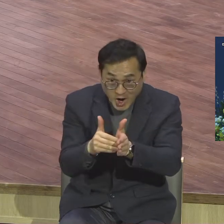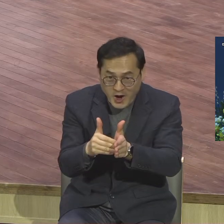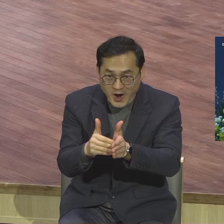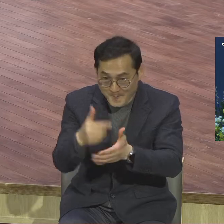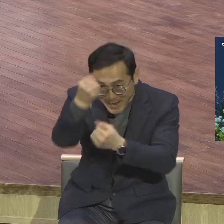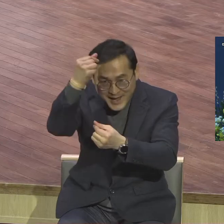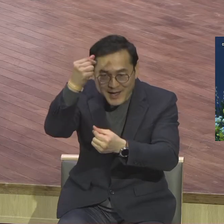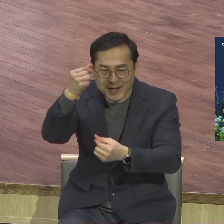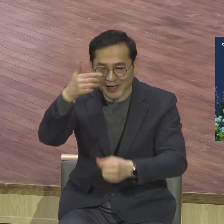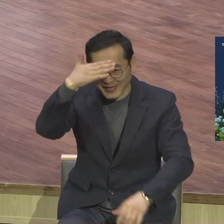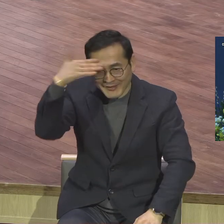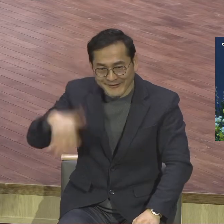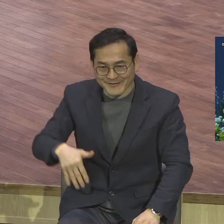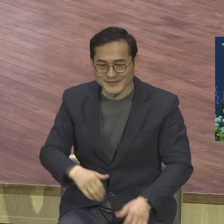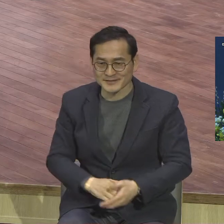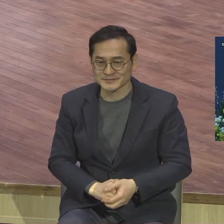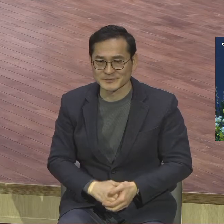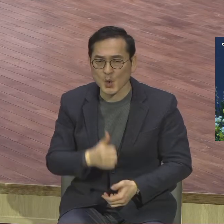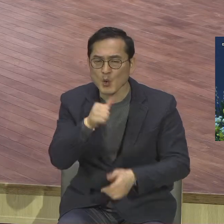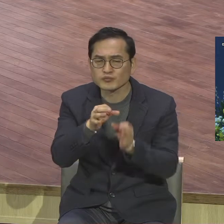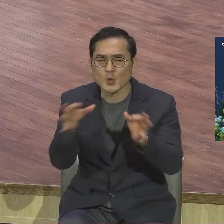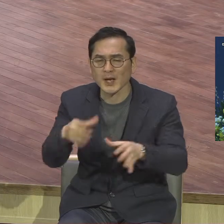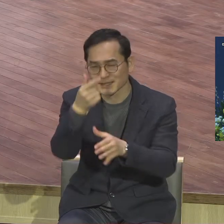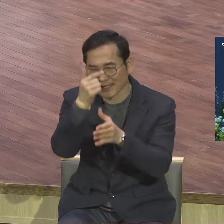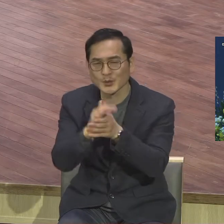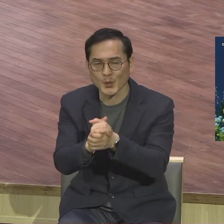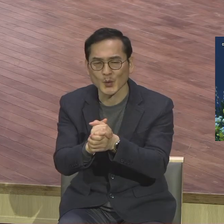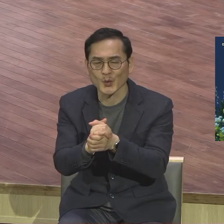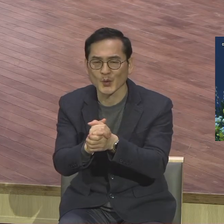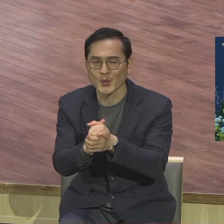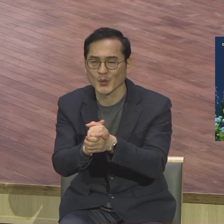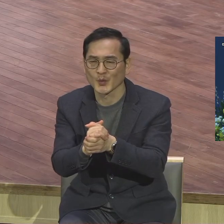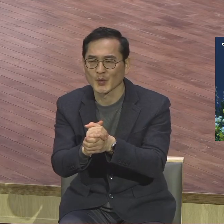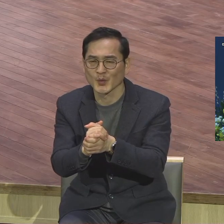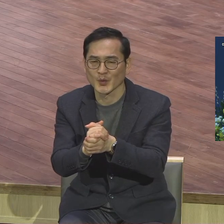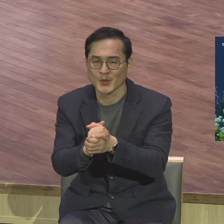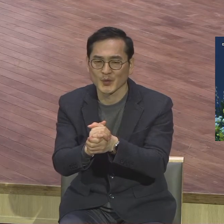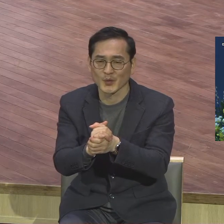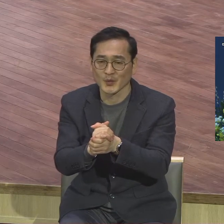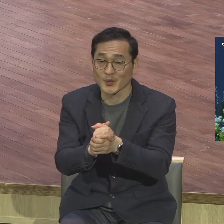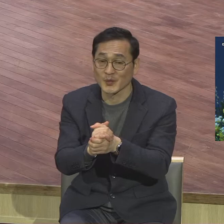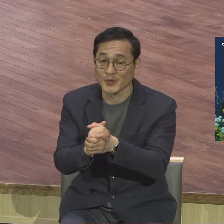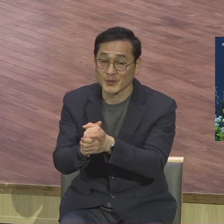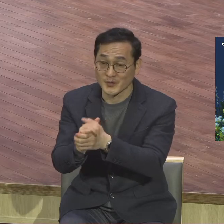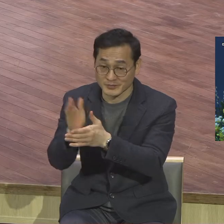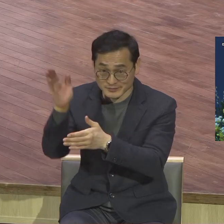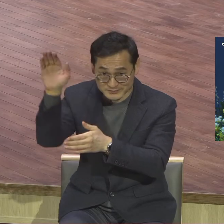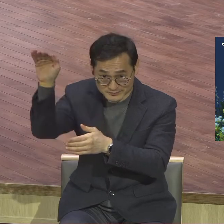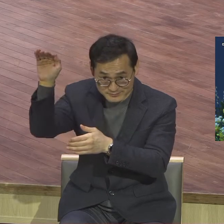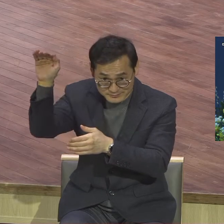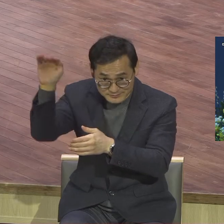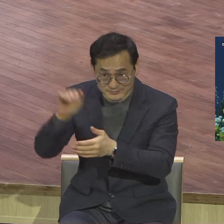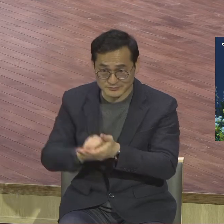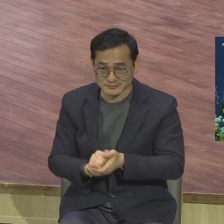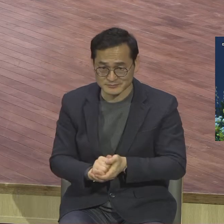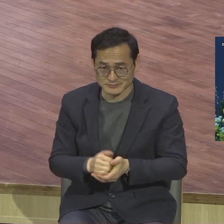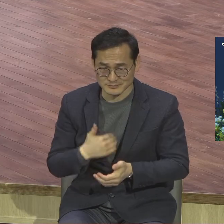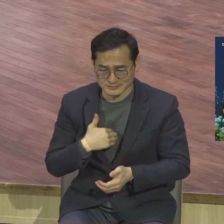5분 동안 기도하는데 하나님한테 기도 이렇게 하라고 말씀드렸습니다 내게 걸려드는 거 모든 거 다 내놓고